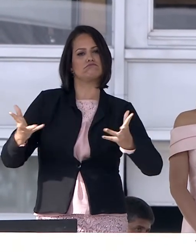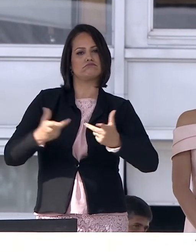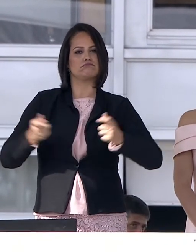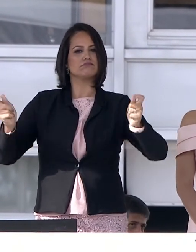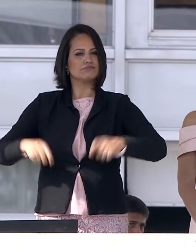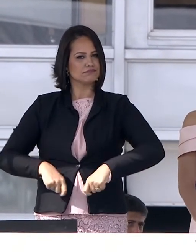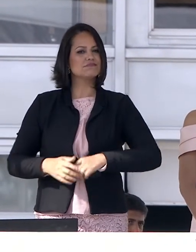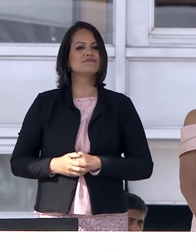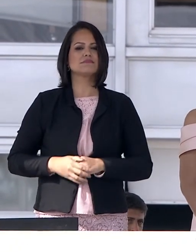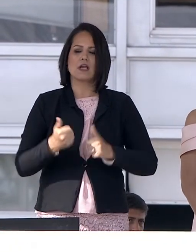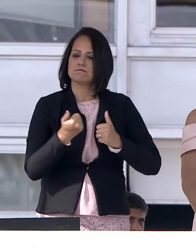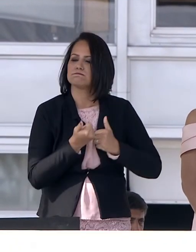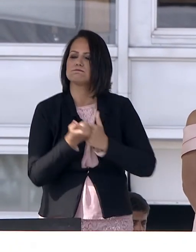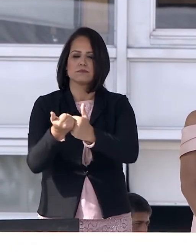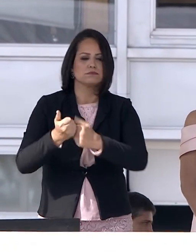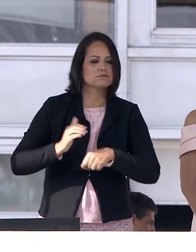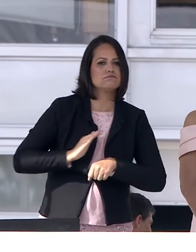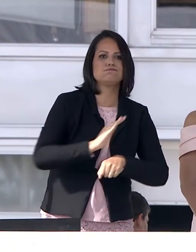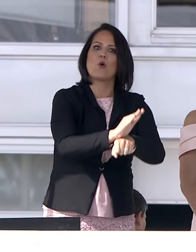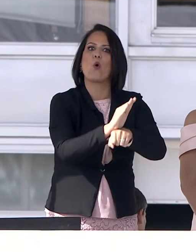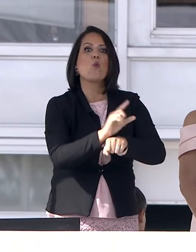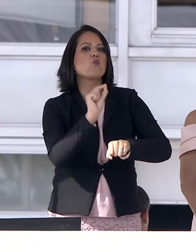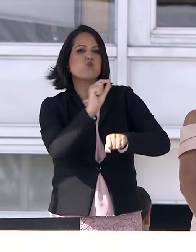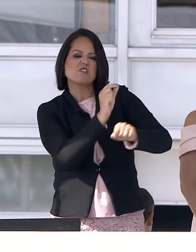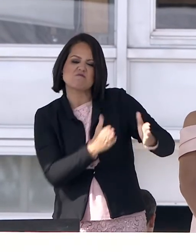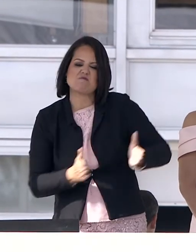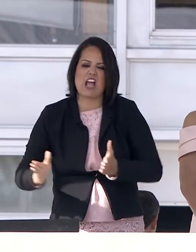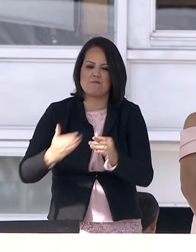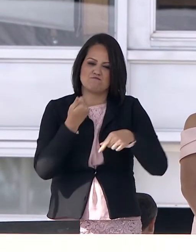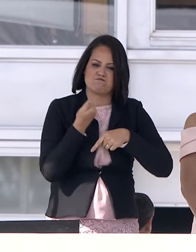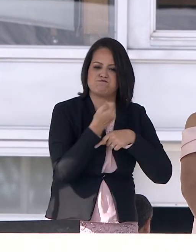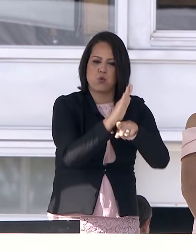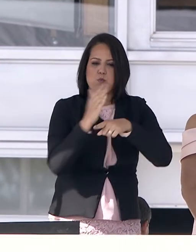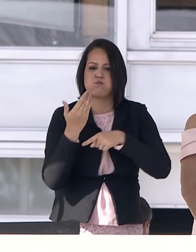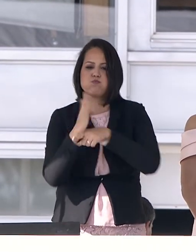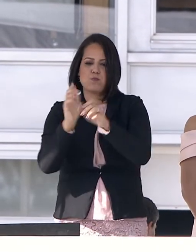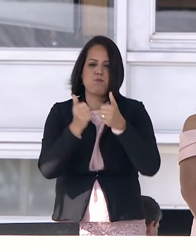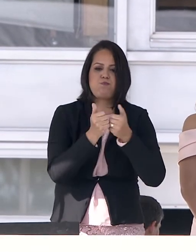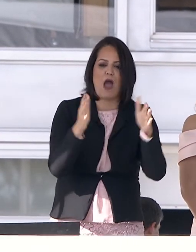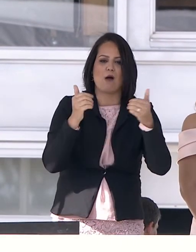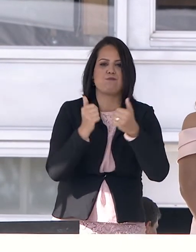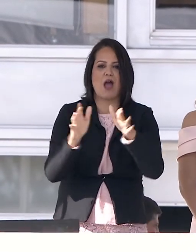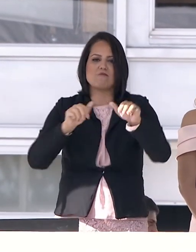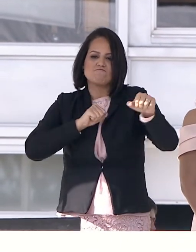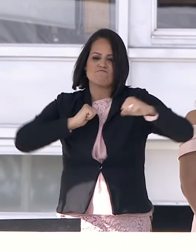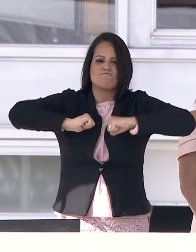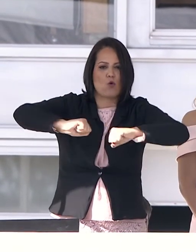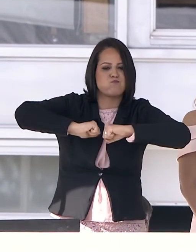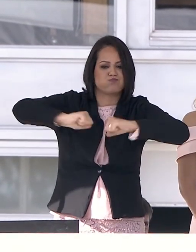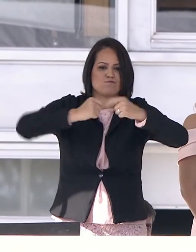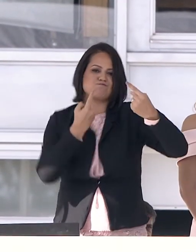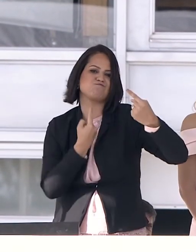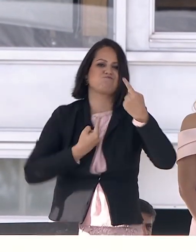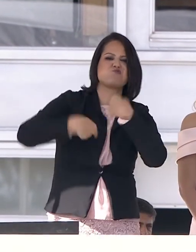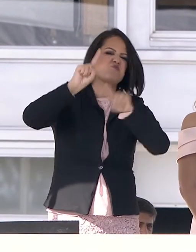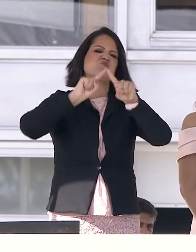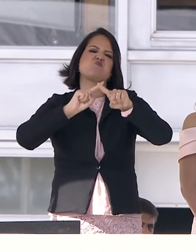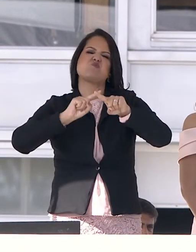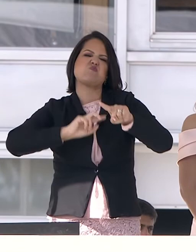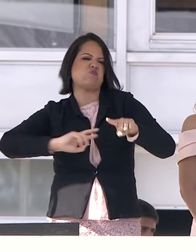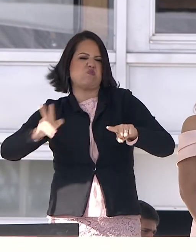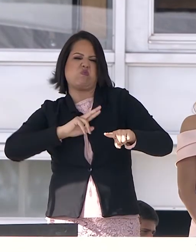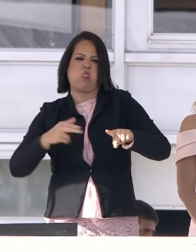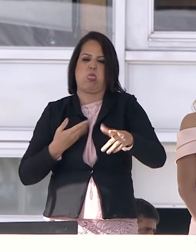apoiando e pavimentando o caminho que nos levará a um futuro melhor, ao invés de criar pedágios e